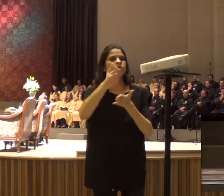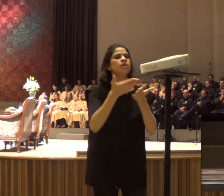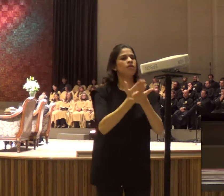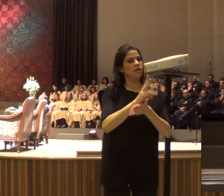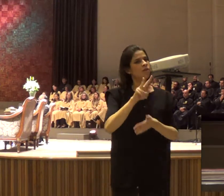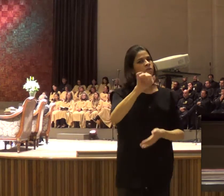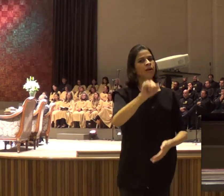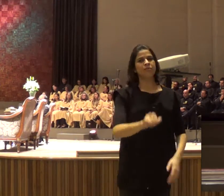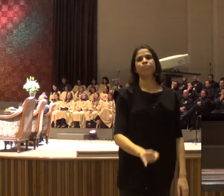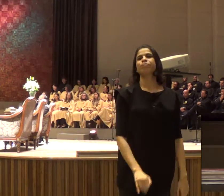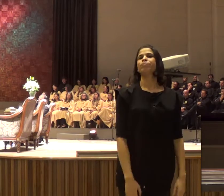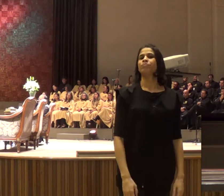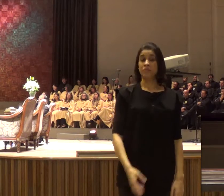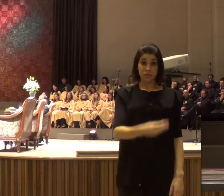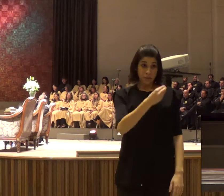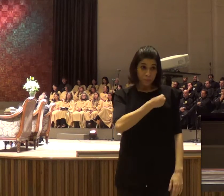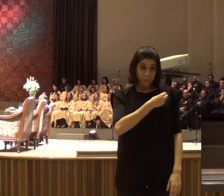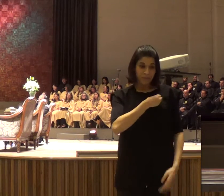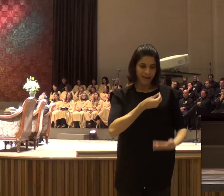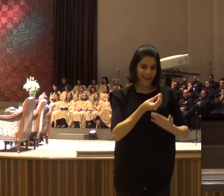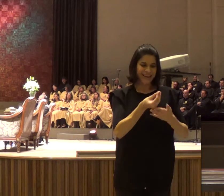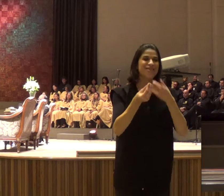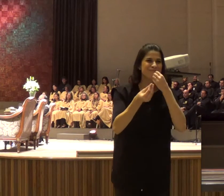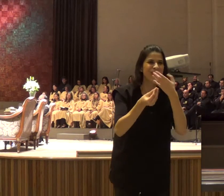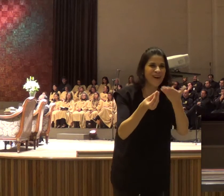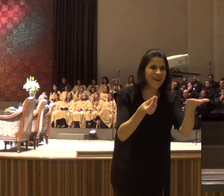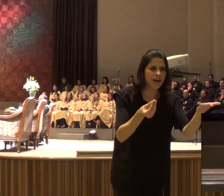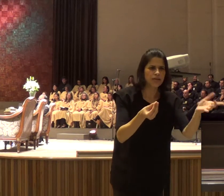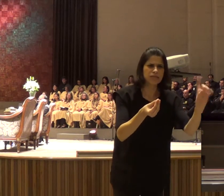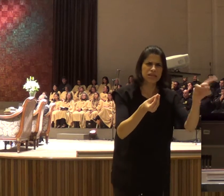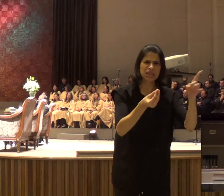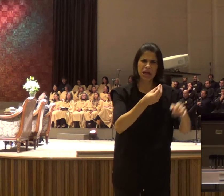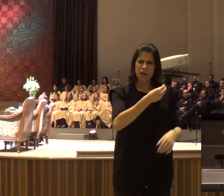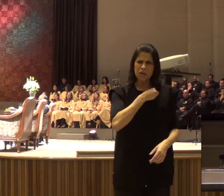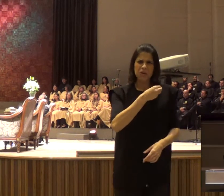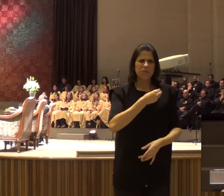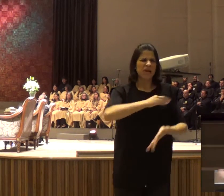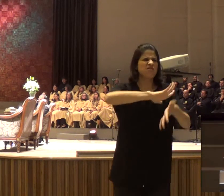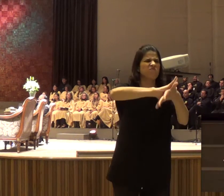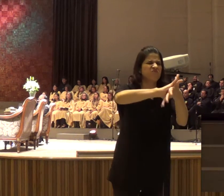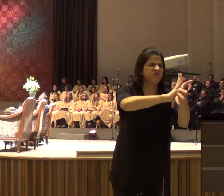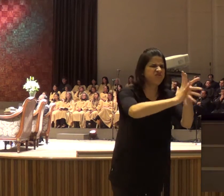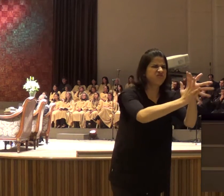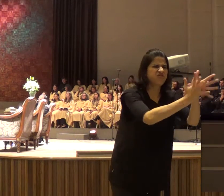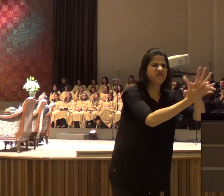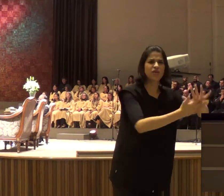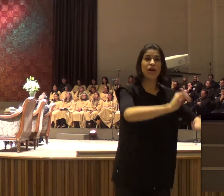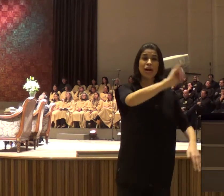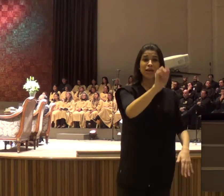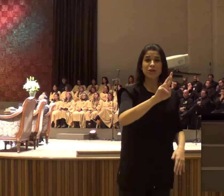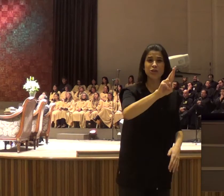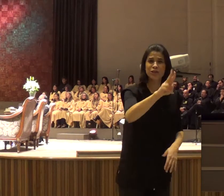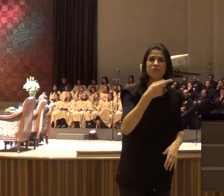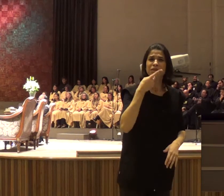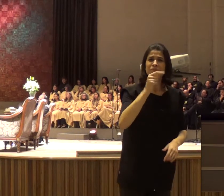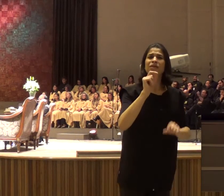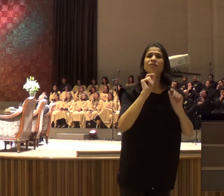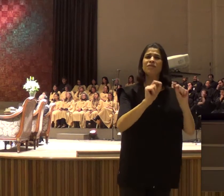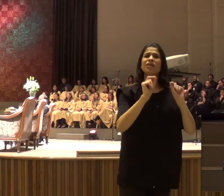destruição, e sofrimento, profeta Jeremias, escreveu assim, do que se queixa o homem, a não ser, dos seus